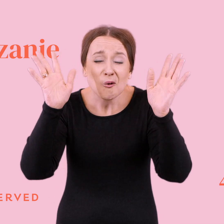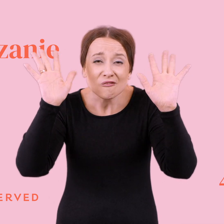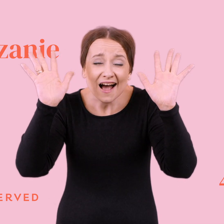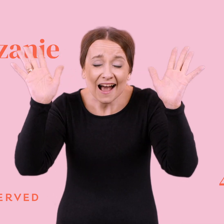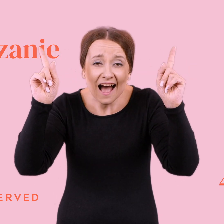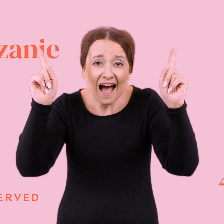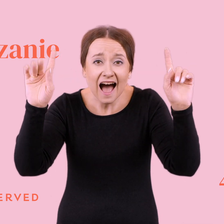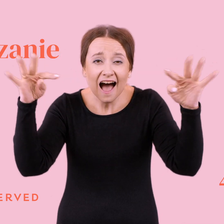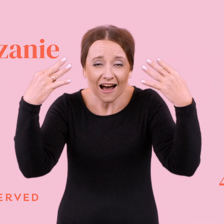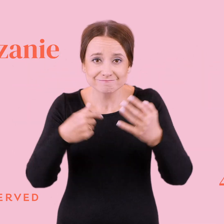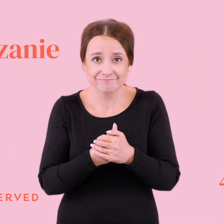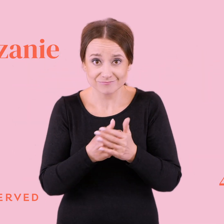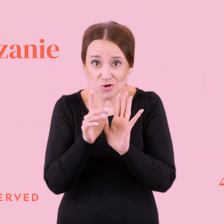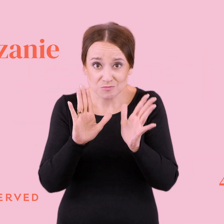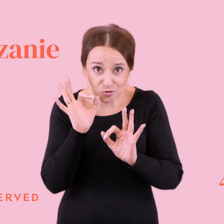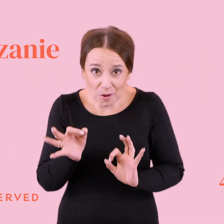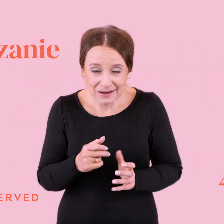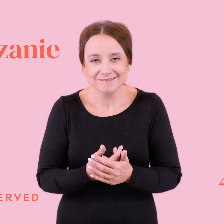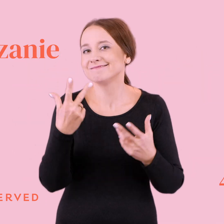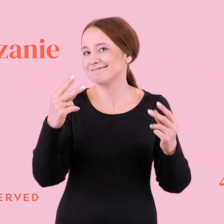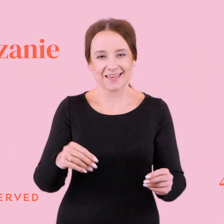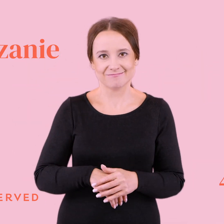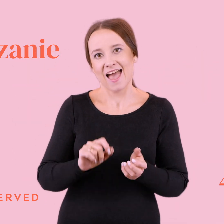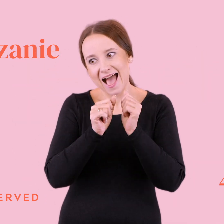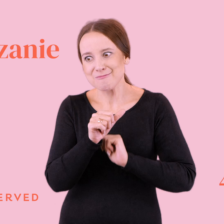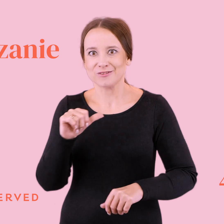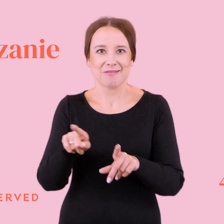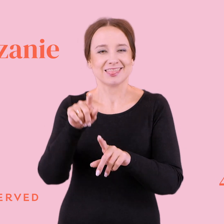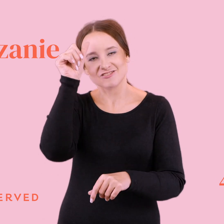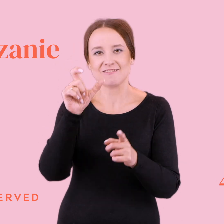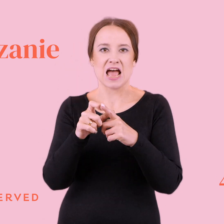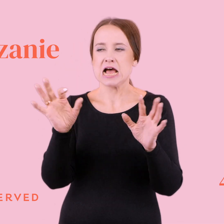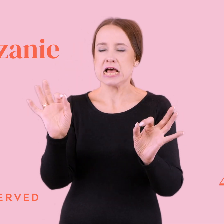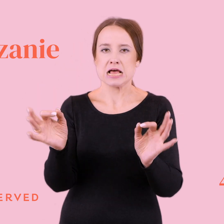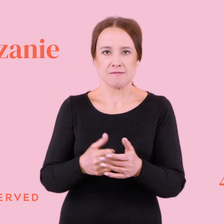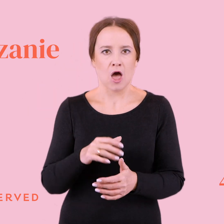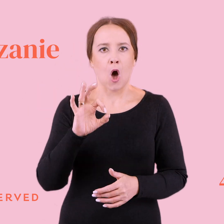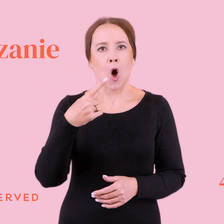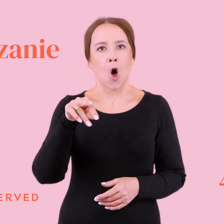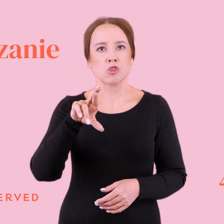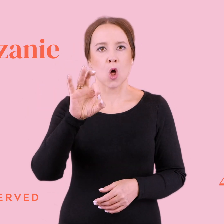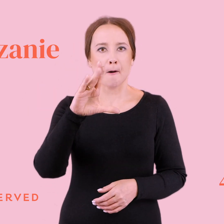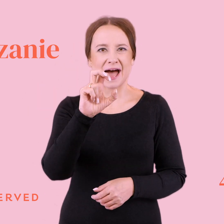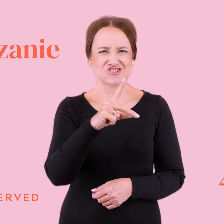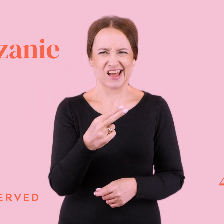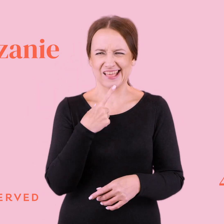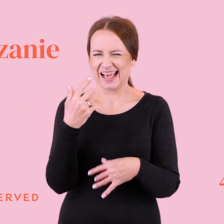Czy to jest dobry sposób? No nie. Albo sama nazwa jest przecież taka wredna, tak? No odrobaczanie. To takie pasywno-agresywne,